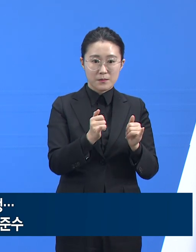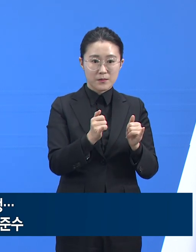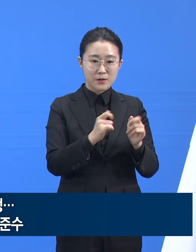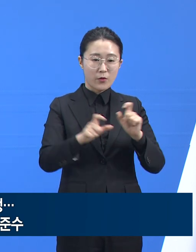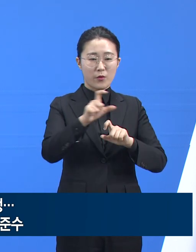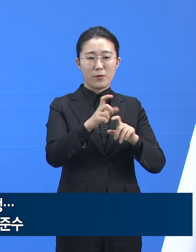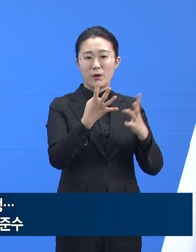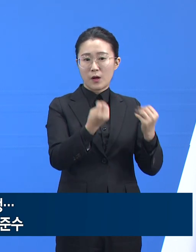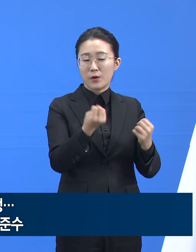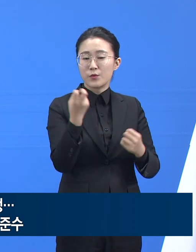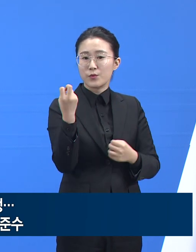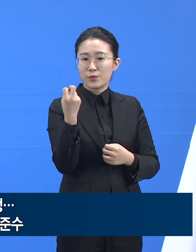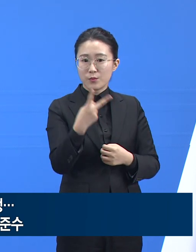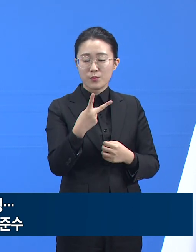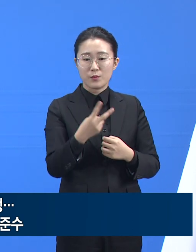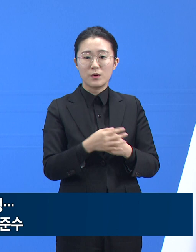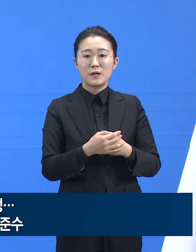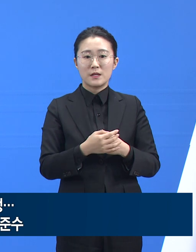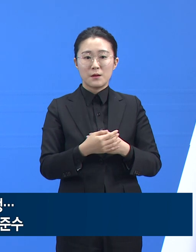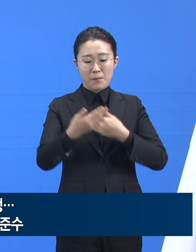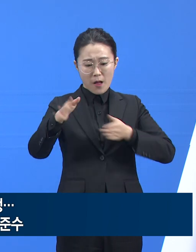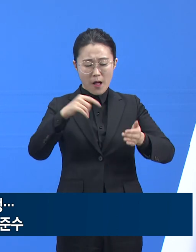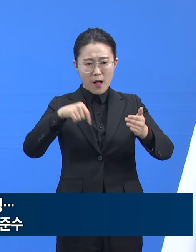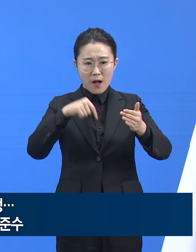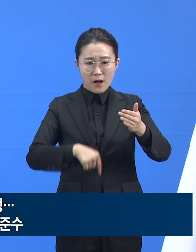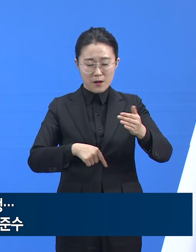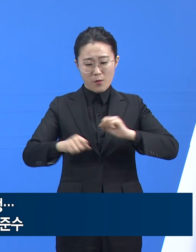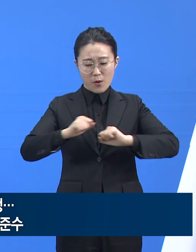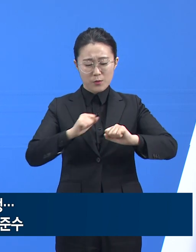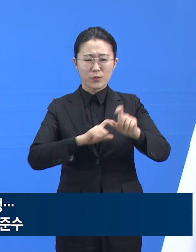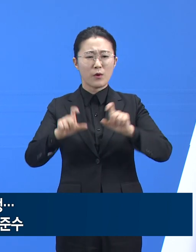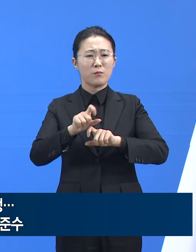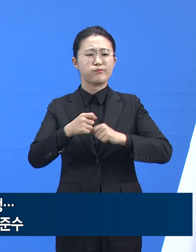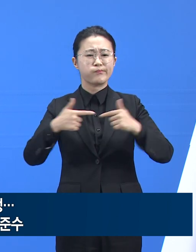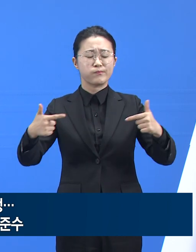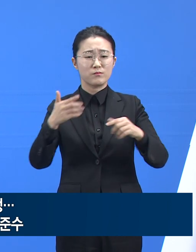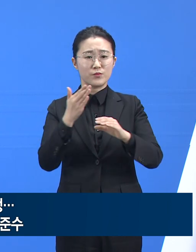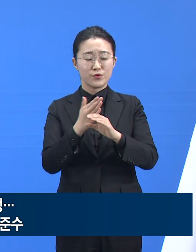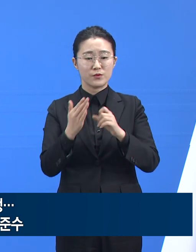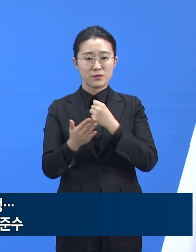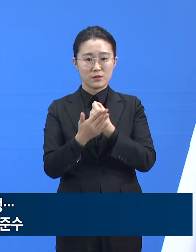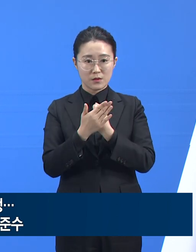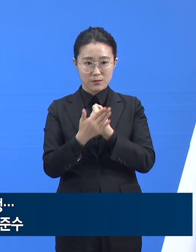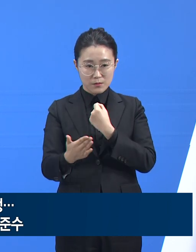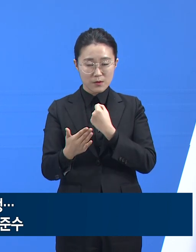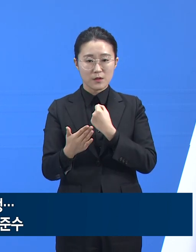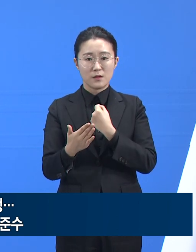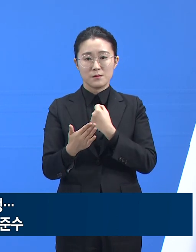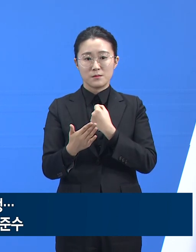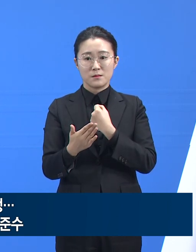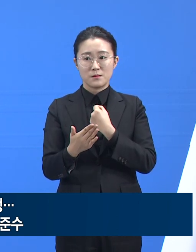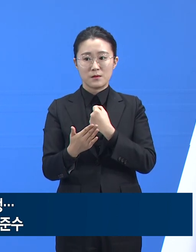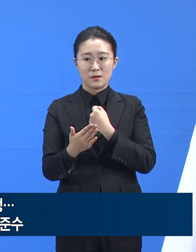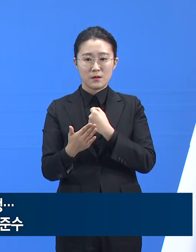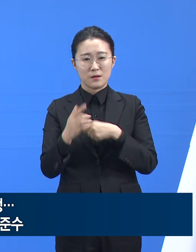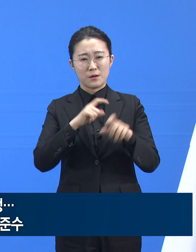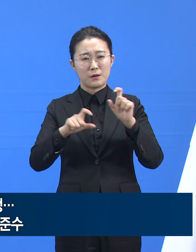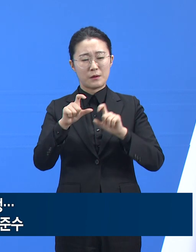요인이 합쳐지면서 코로나 3차 대유행은 전보다 크고 우리 일상에 더 깊게 침투하고 있습니다.